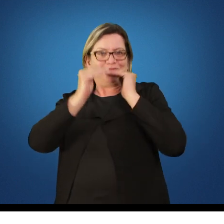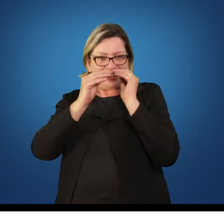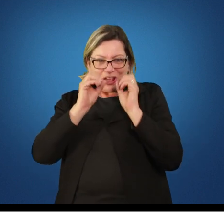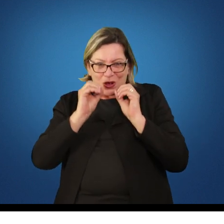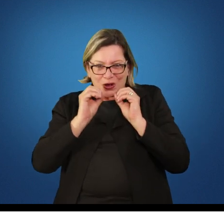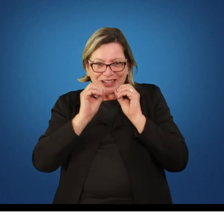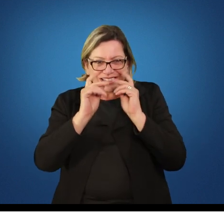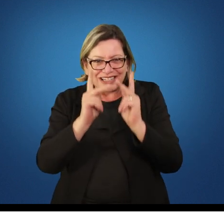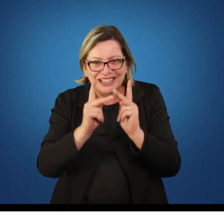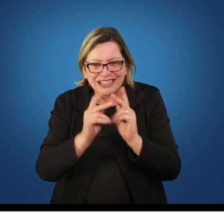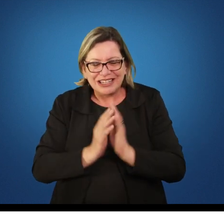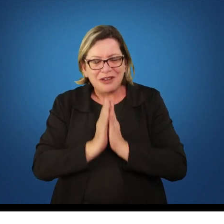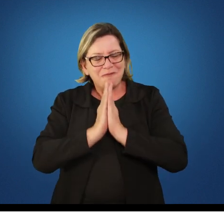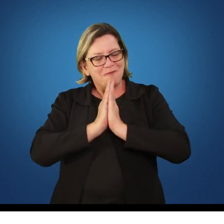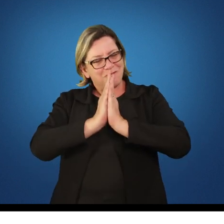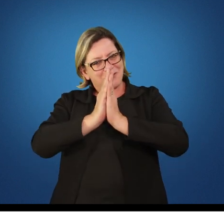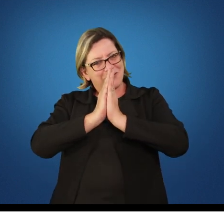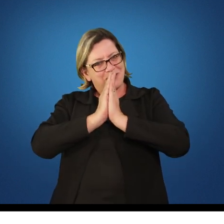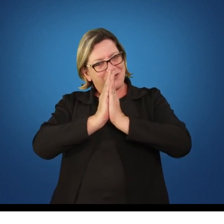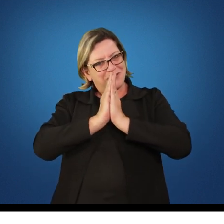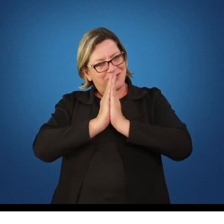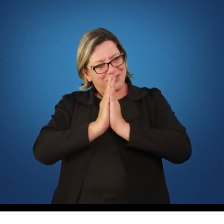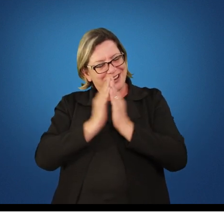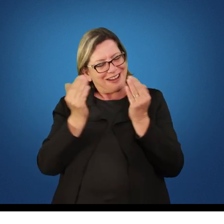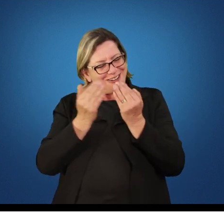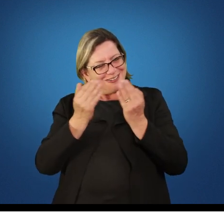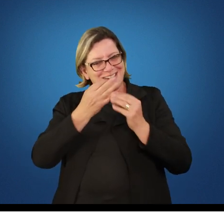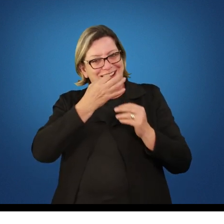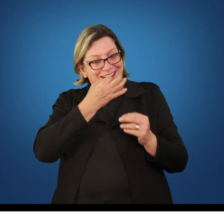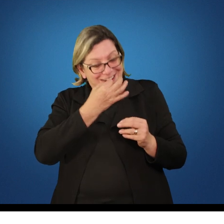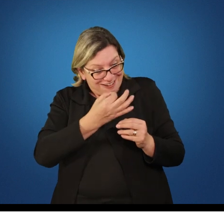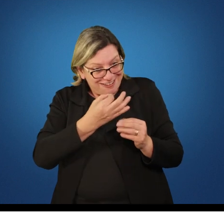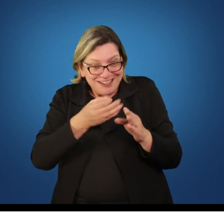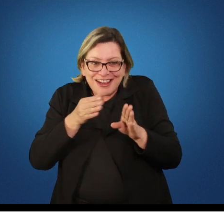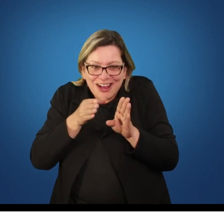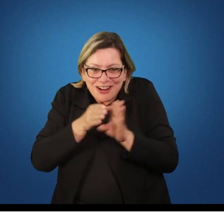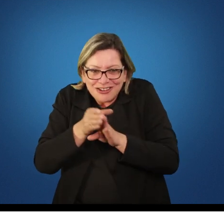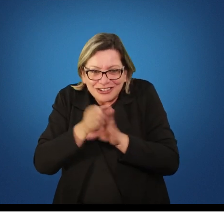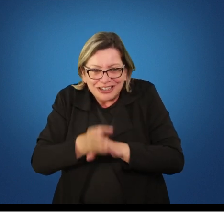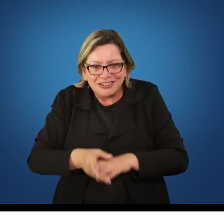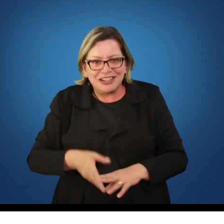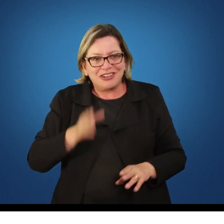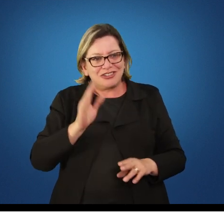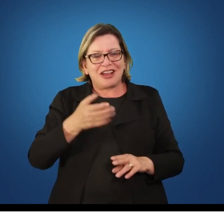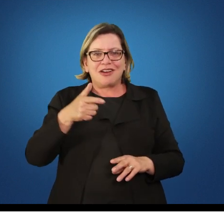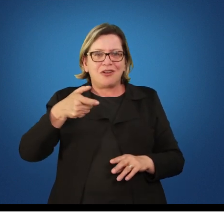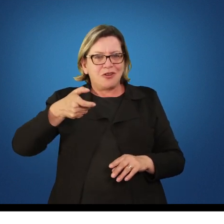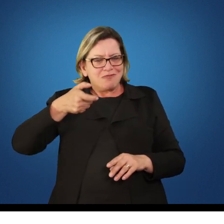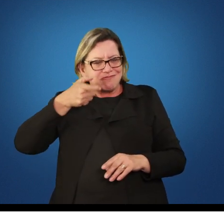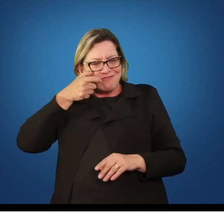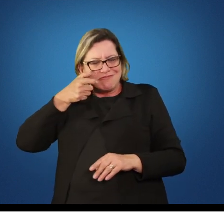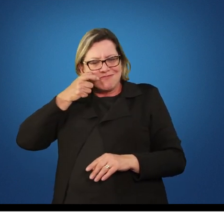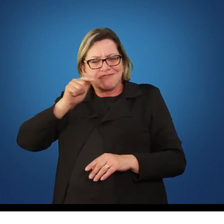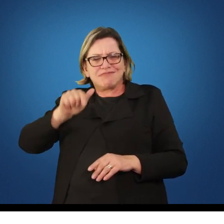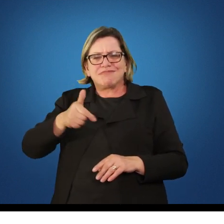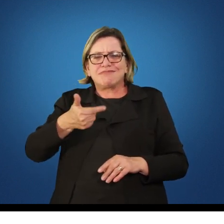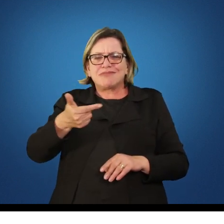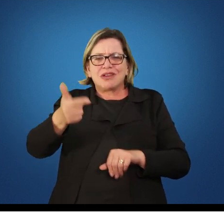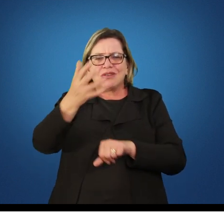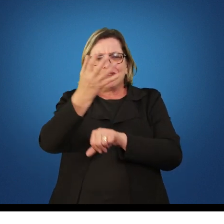por favor vou fazer aqui uma crítica agora construtiva observei na minha disciplina de jogos e brincadeiras que as